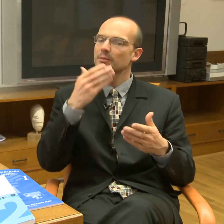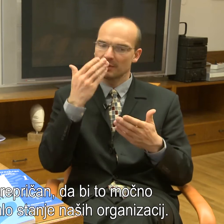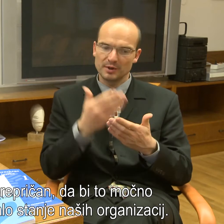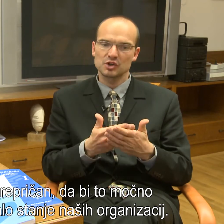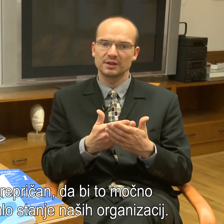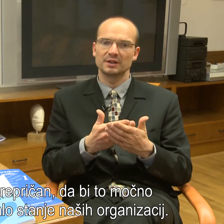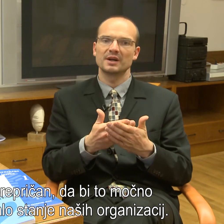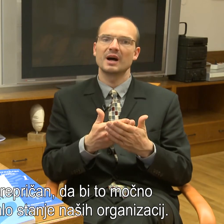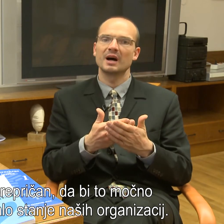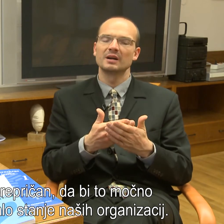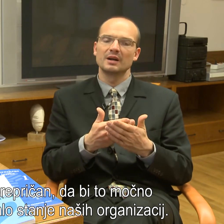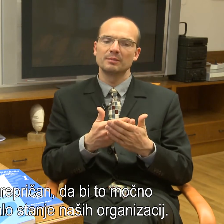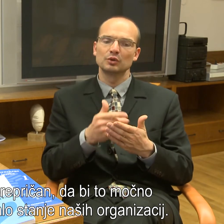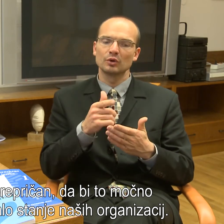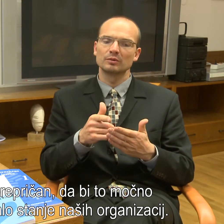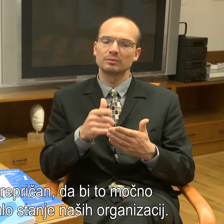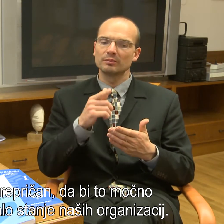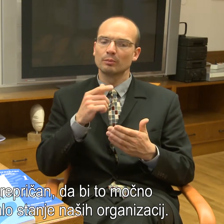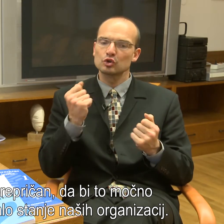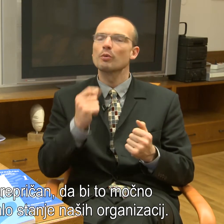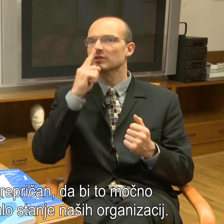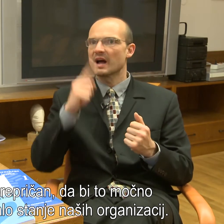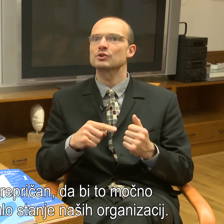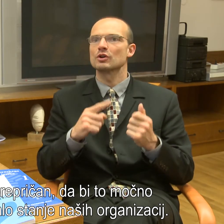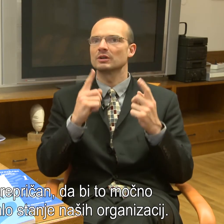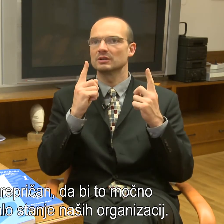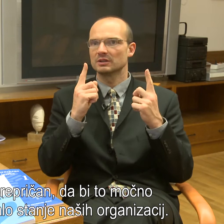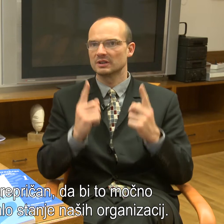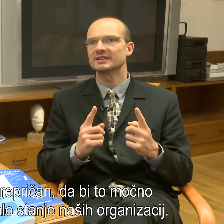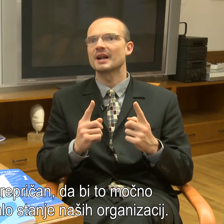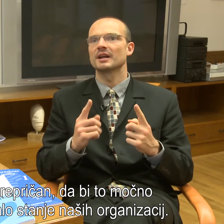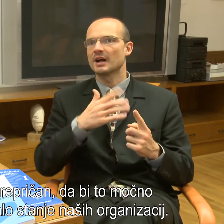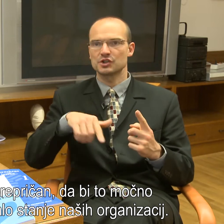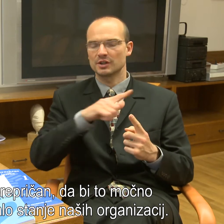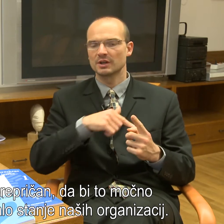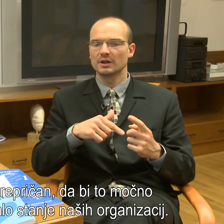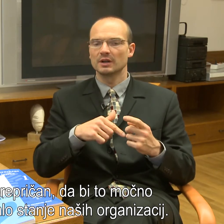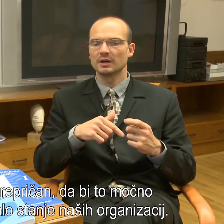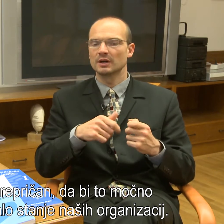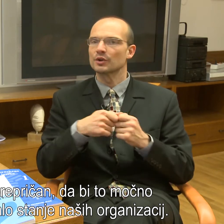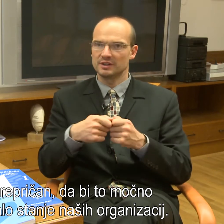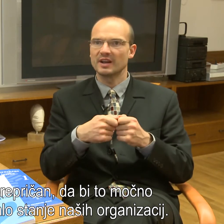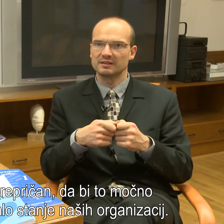pripričan, da bi to močno poslabšalo stanje naših organizacij.